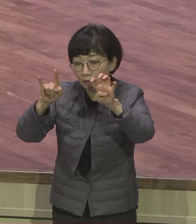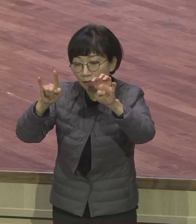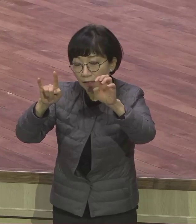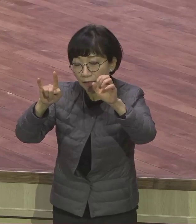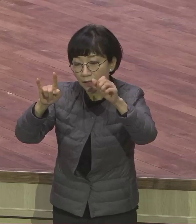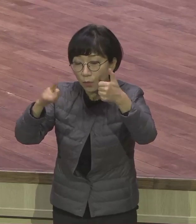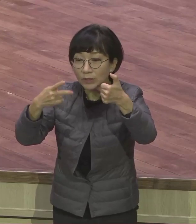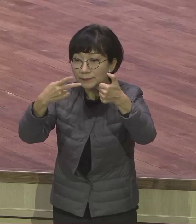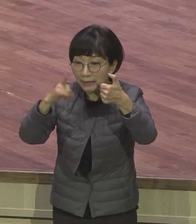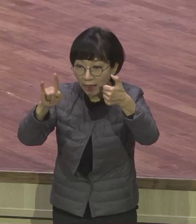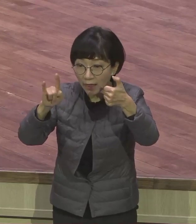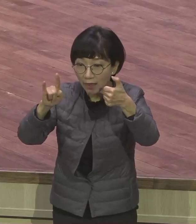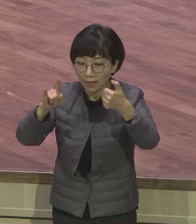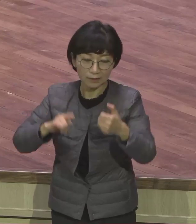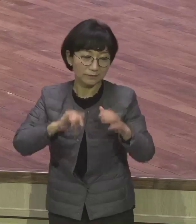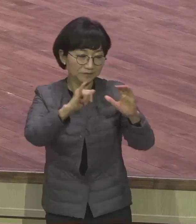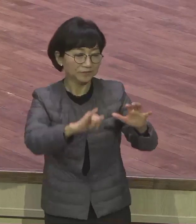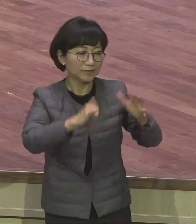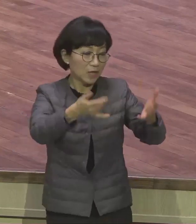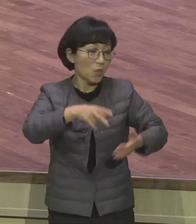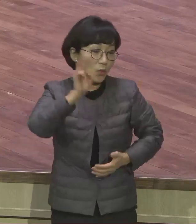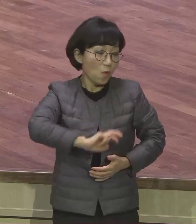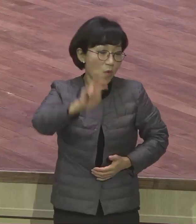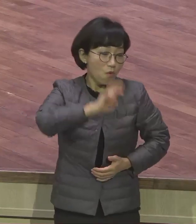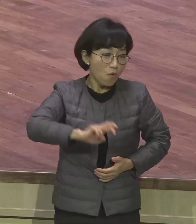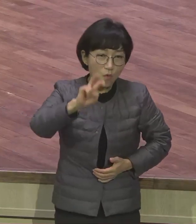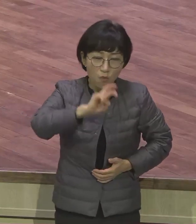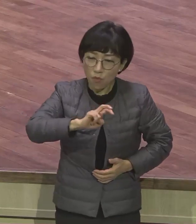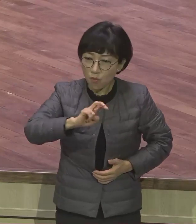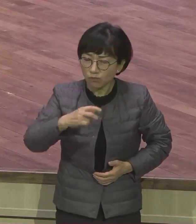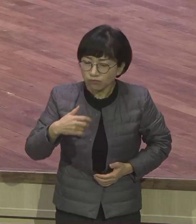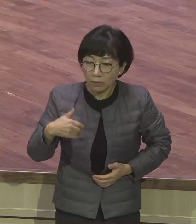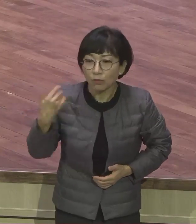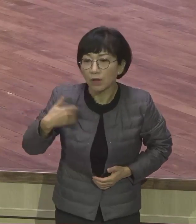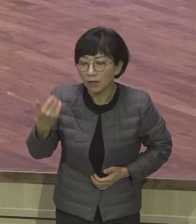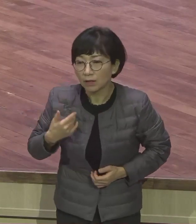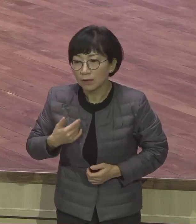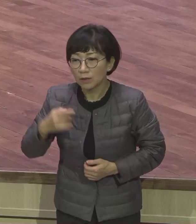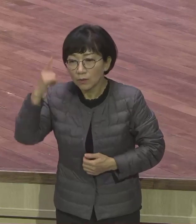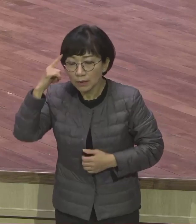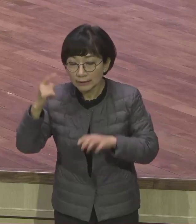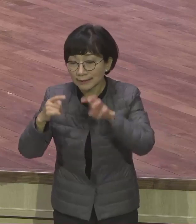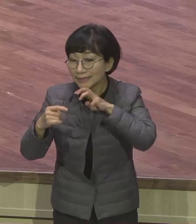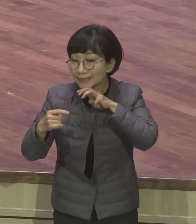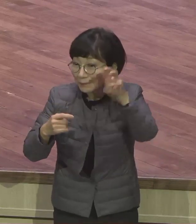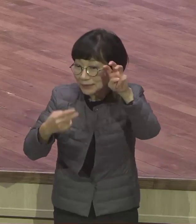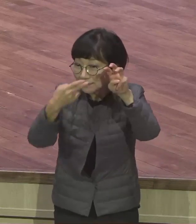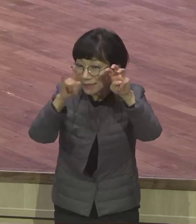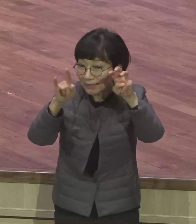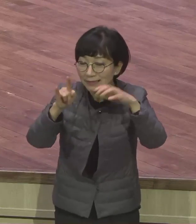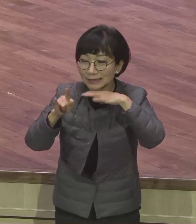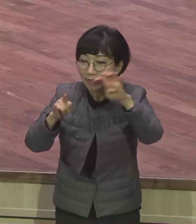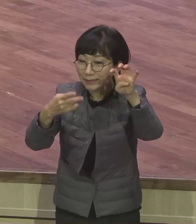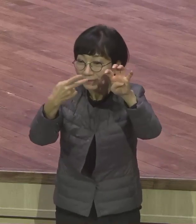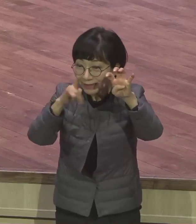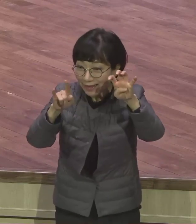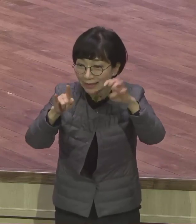노래를 몰라요. 그러니까 30대, 40대, 50대 그때 살았던